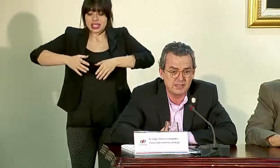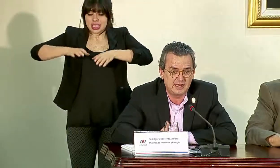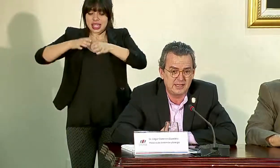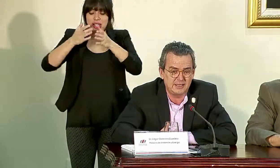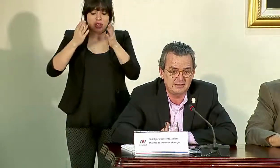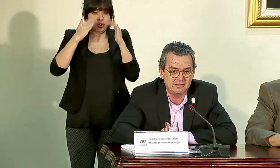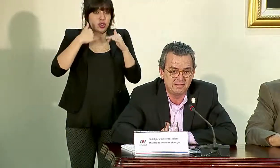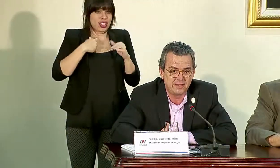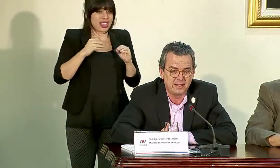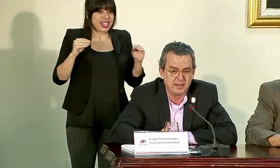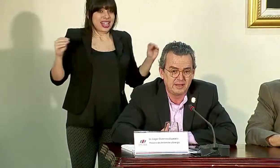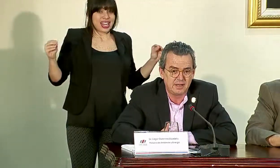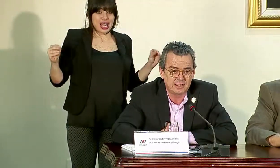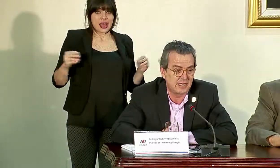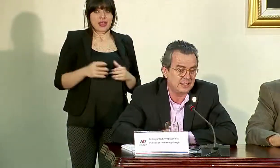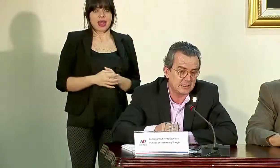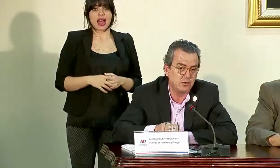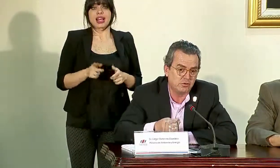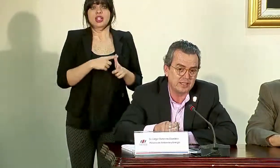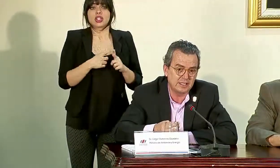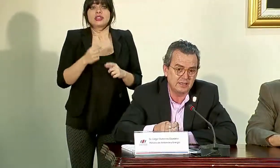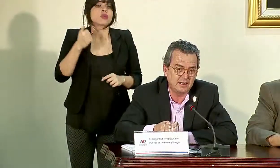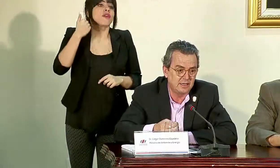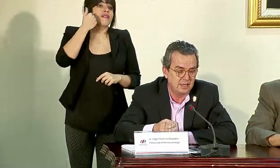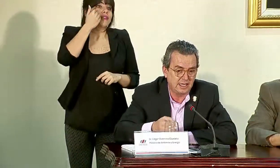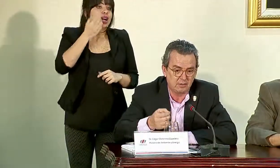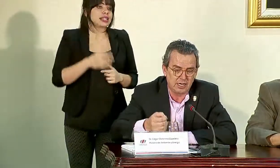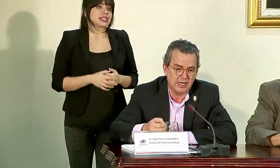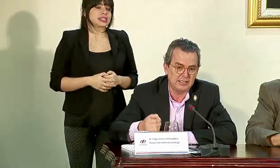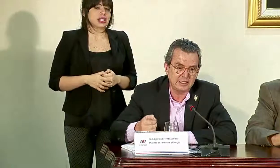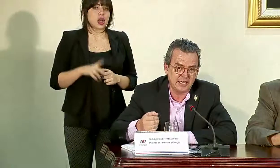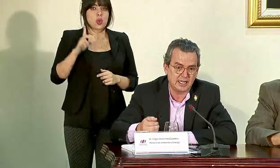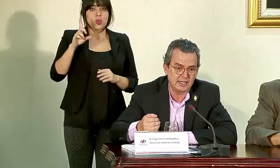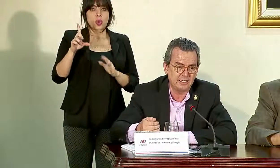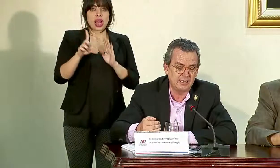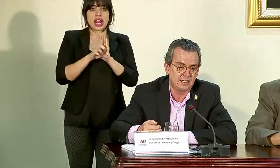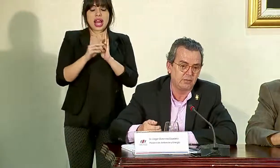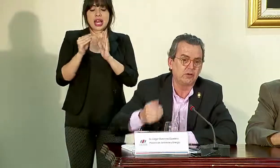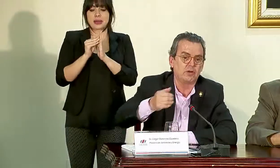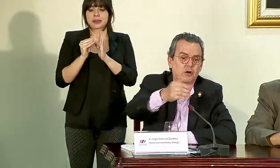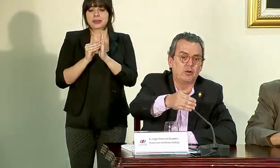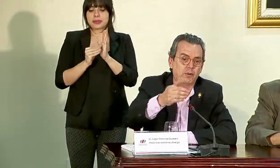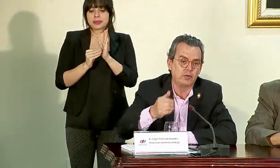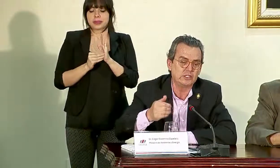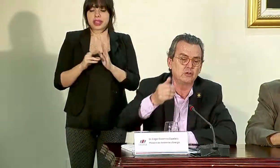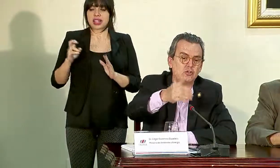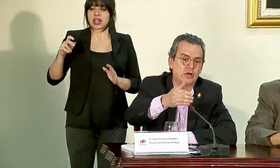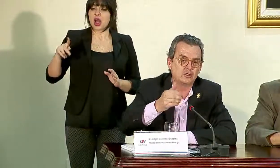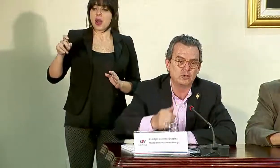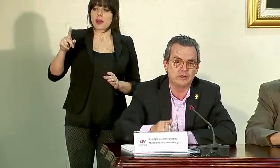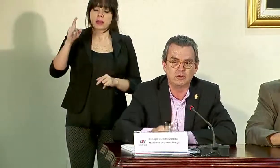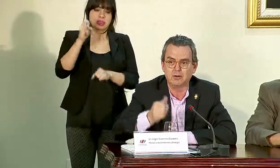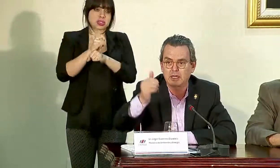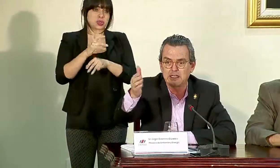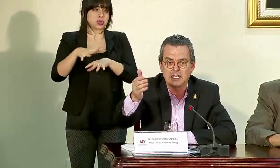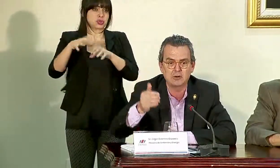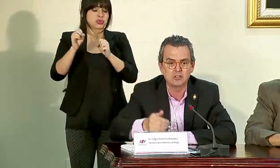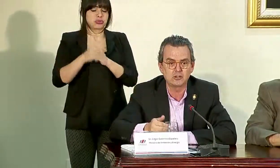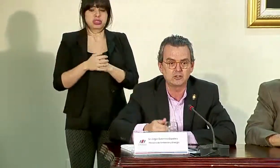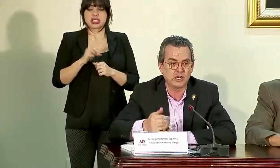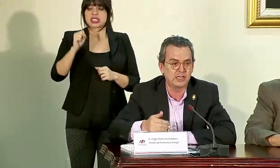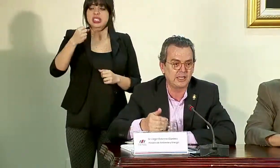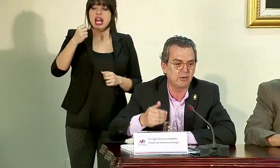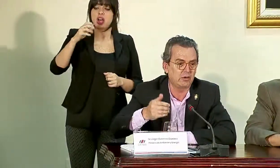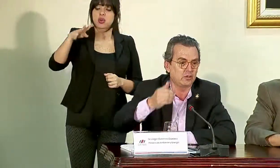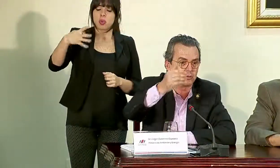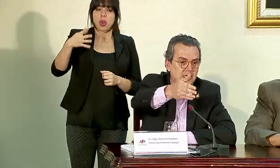absolutamente nada. Es que es muy fácil en una ley señalar, bueno, Recope o una institución asume o que la sala